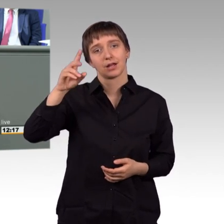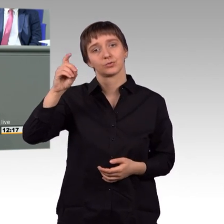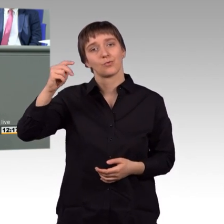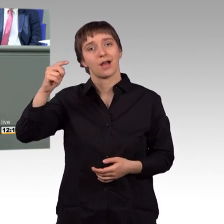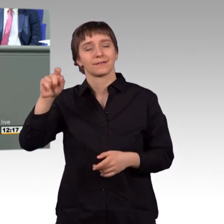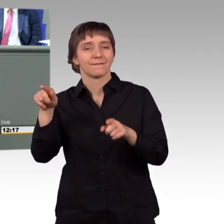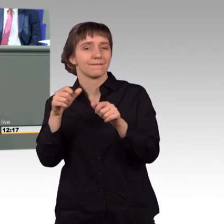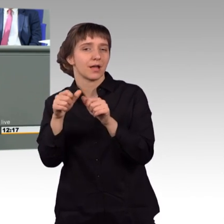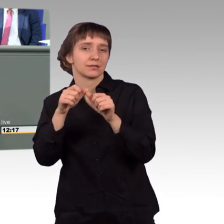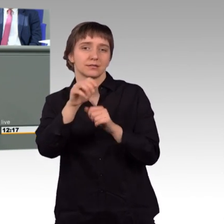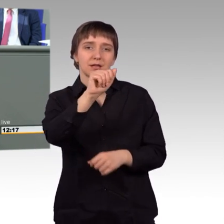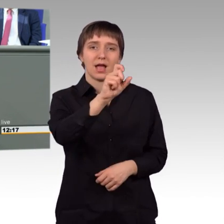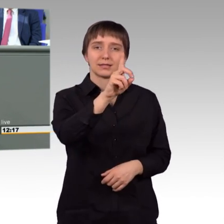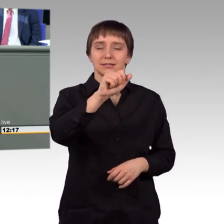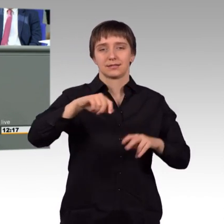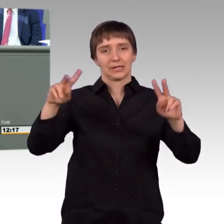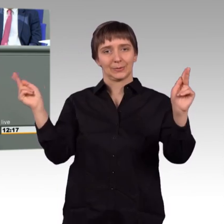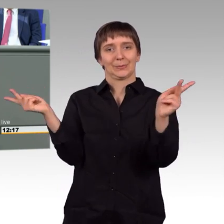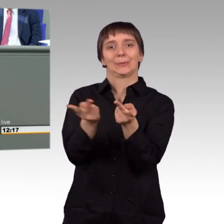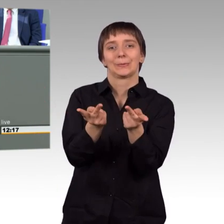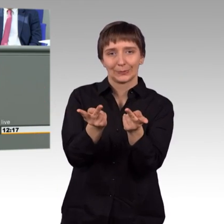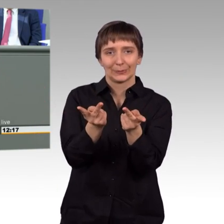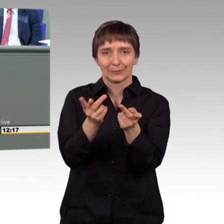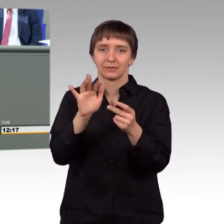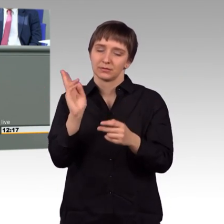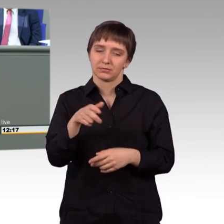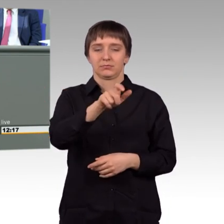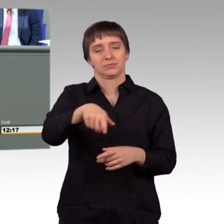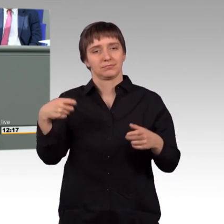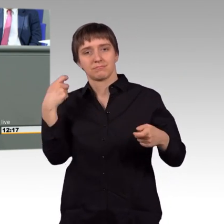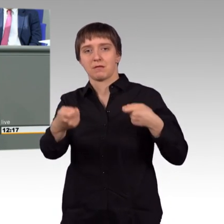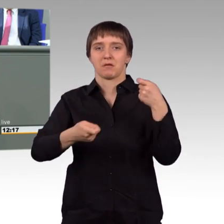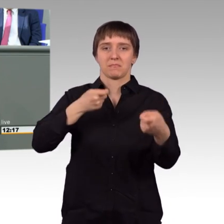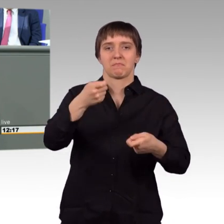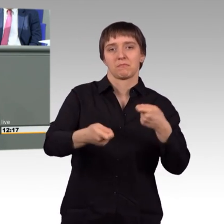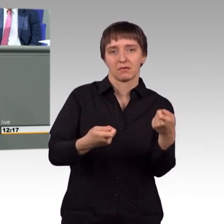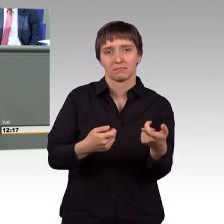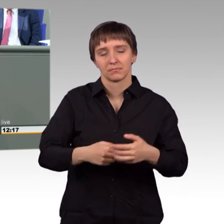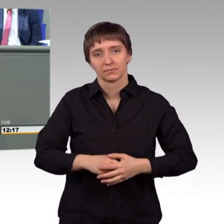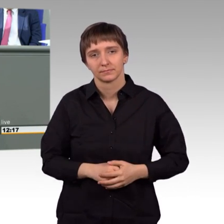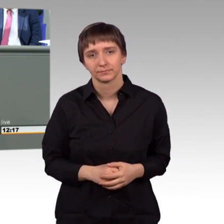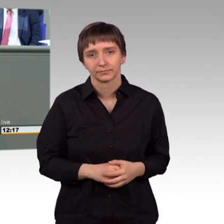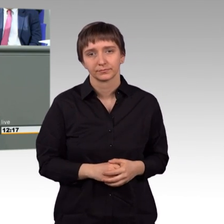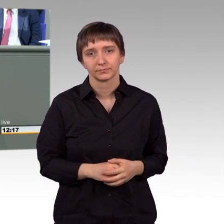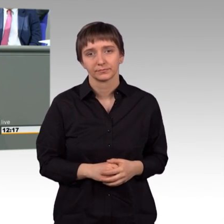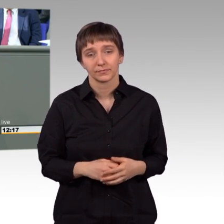in Ostguta in grausiger Weise vormacht. Und die Bundesregierung? Sie schweigt